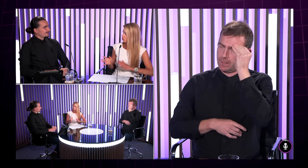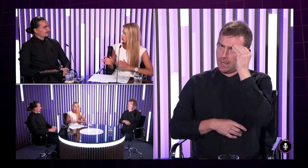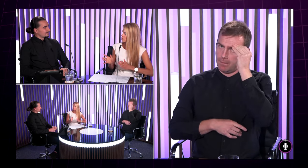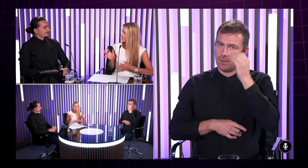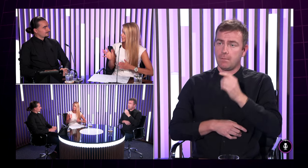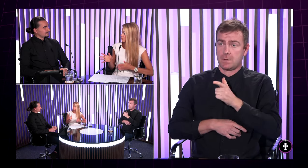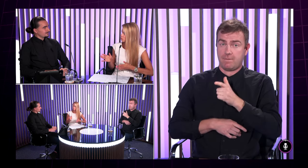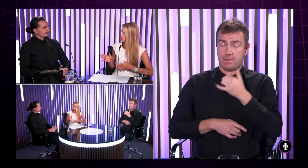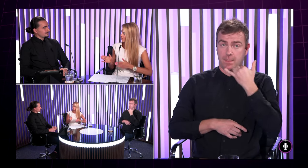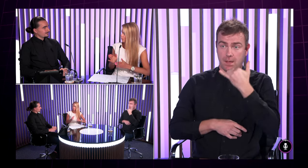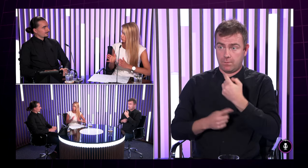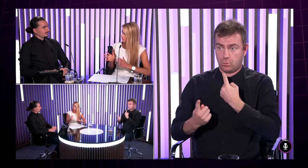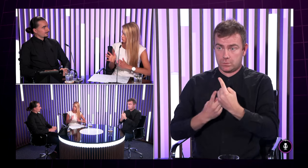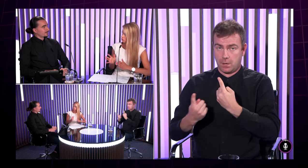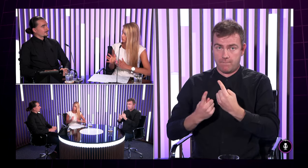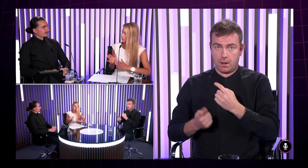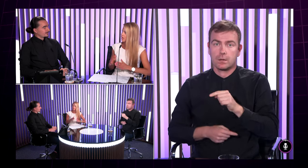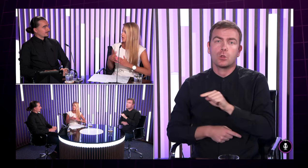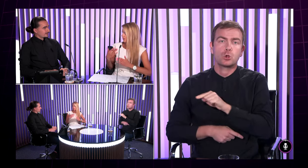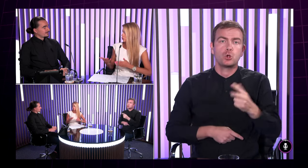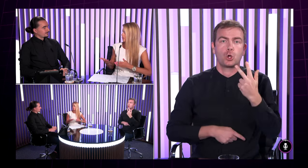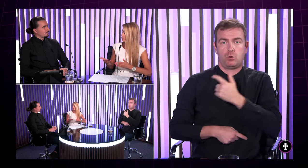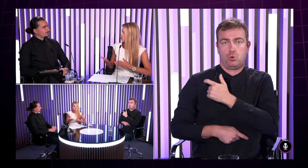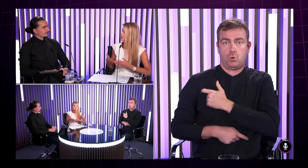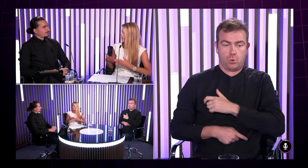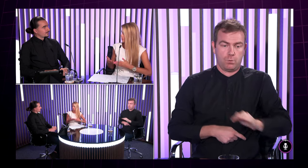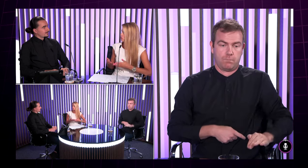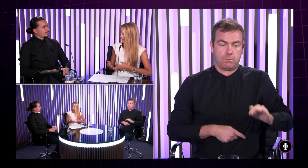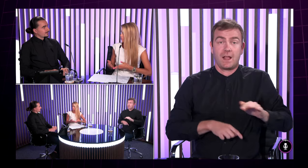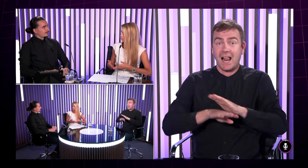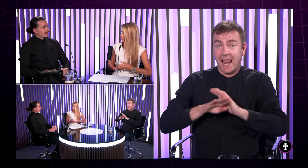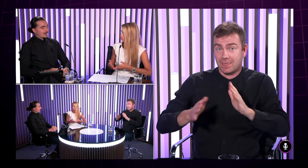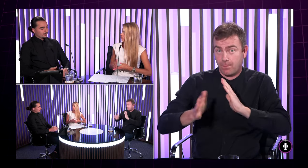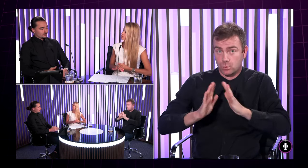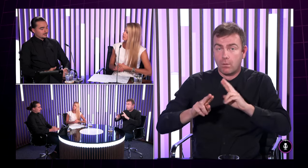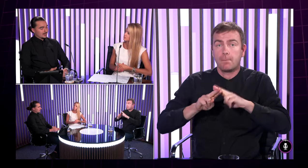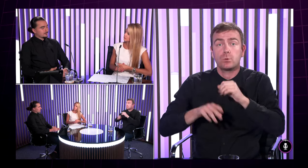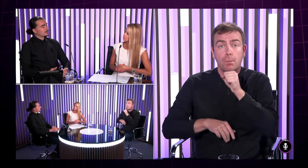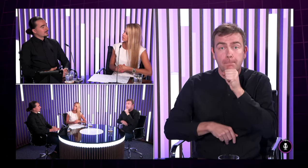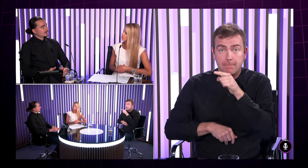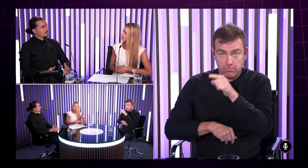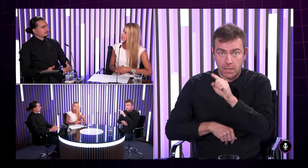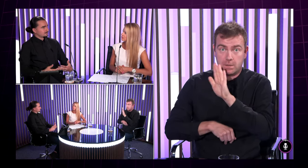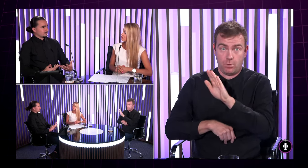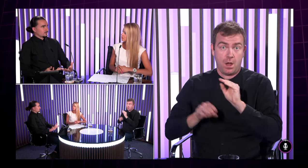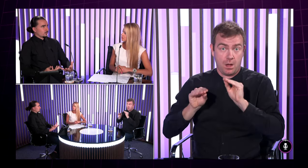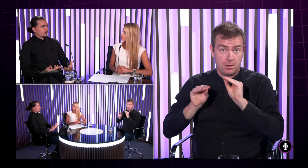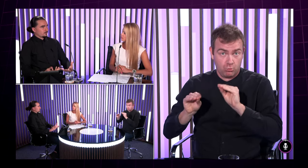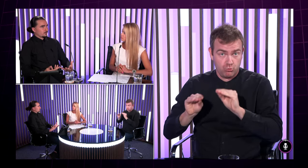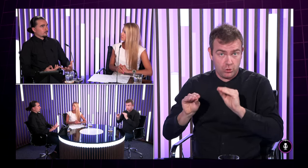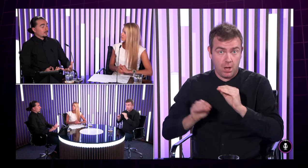vlastne do troch rokov ste len posunkovali a potom vás učila normálne rozprávať vaša babka pravda? tak pri primárnym